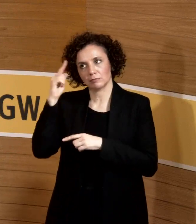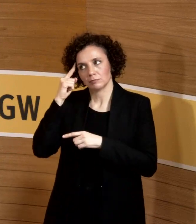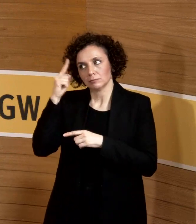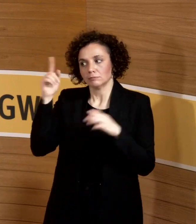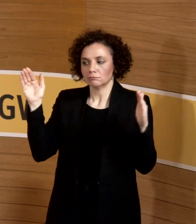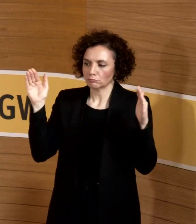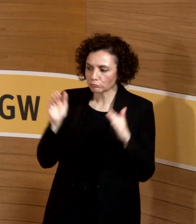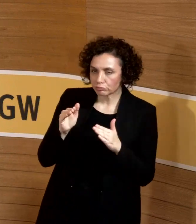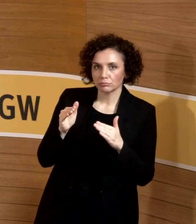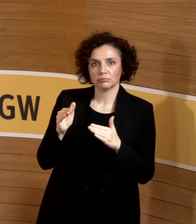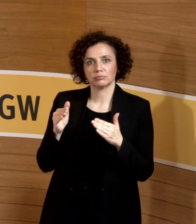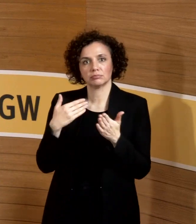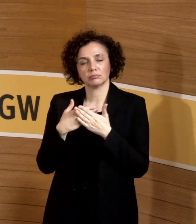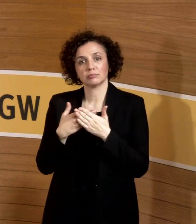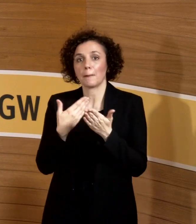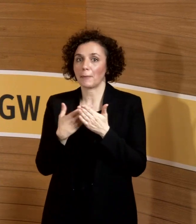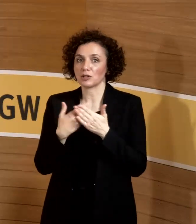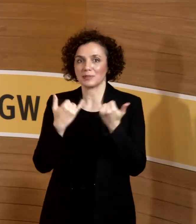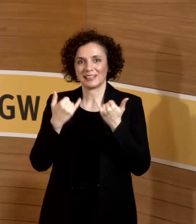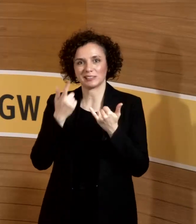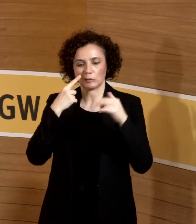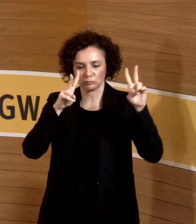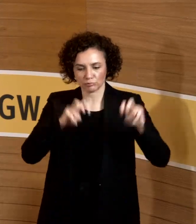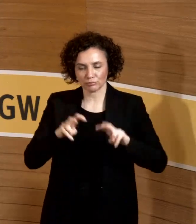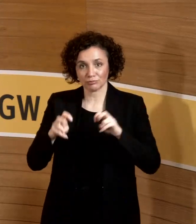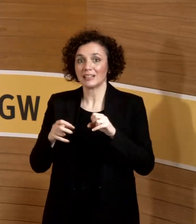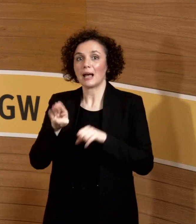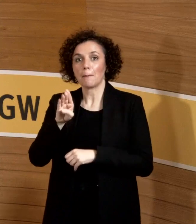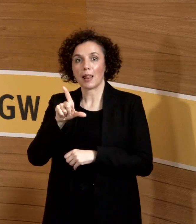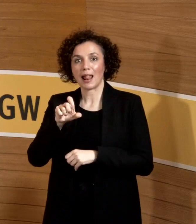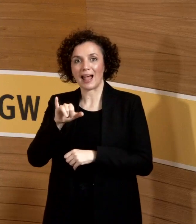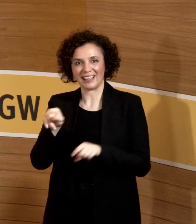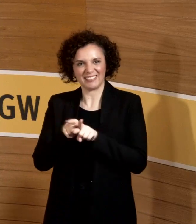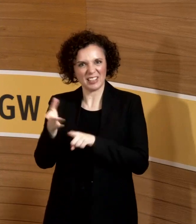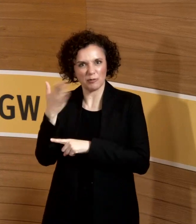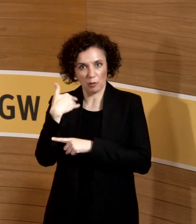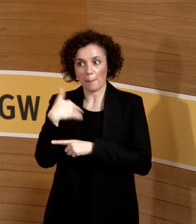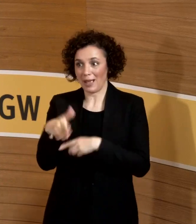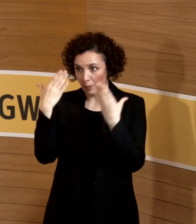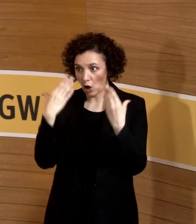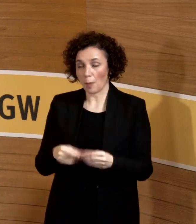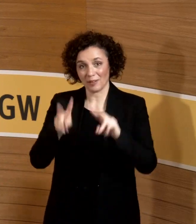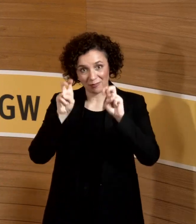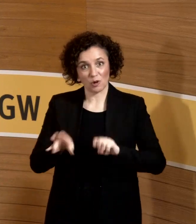früher als Kind und als in der Schwangerschaft mehr Blei abbekommen haben, schlechter ist. Das kann man gut mit Forschungsergebnissen belegen.